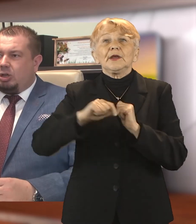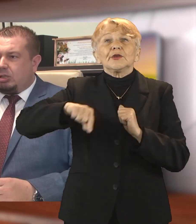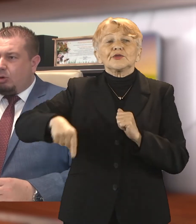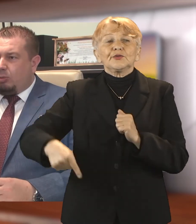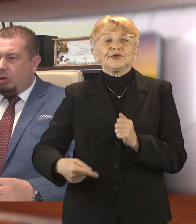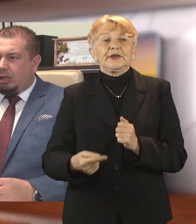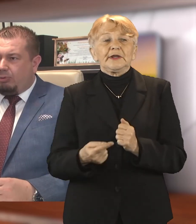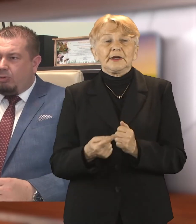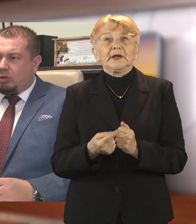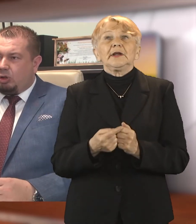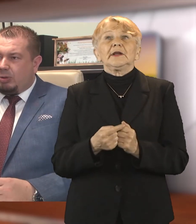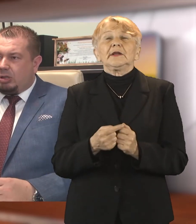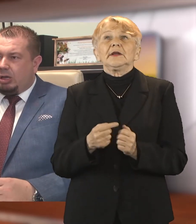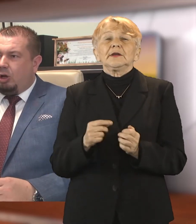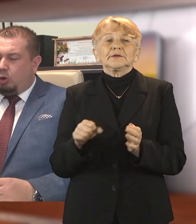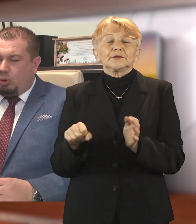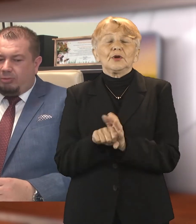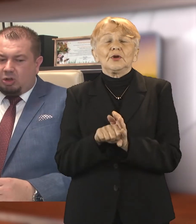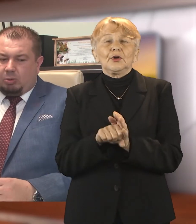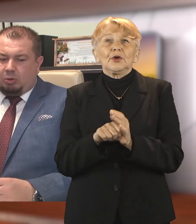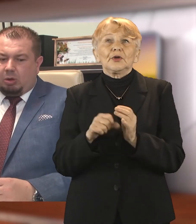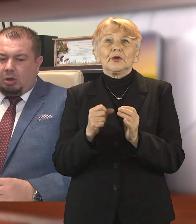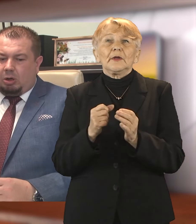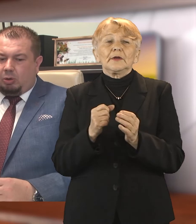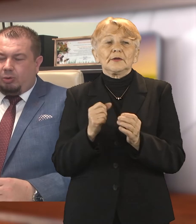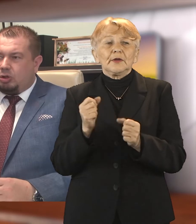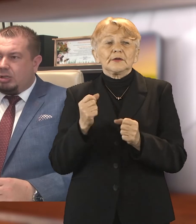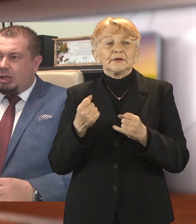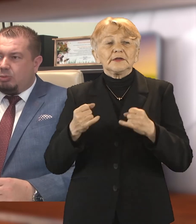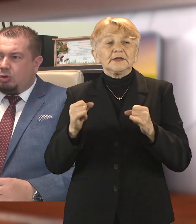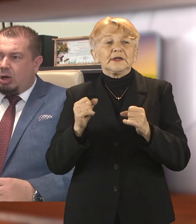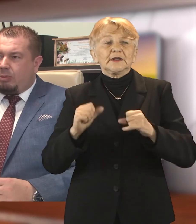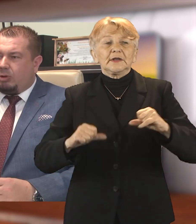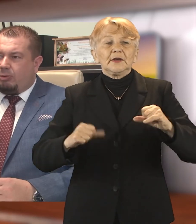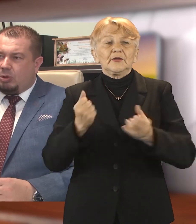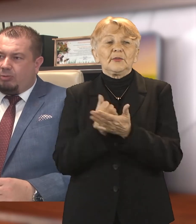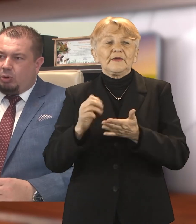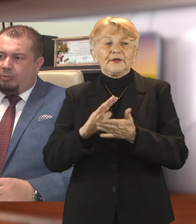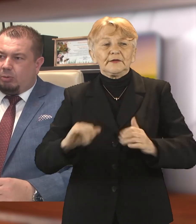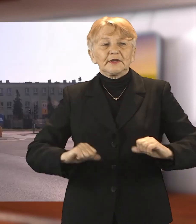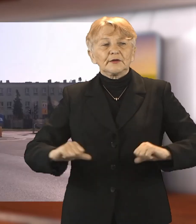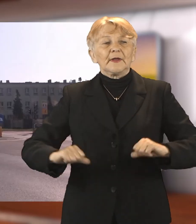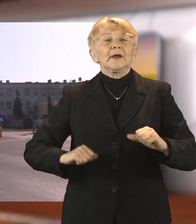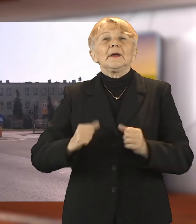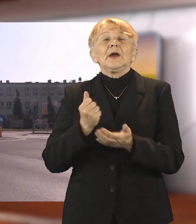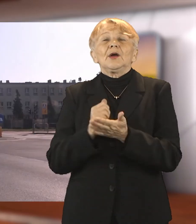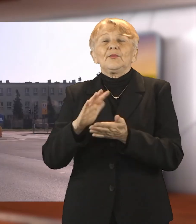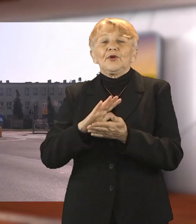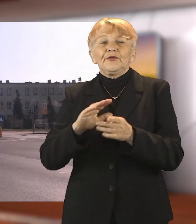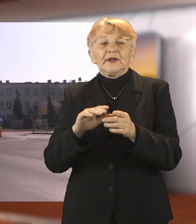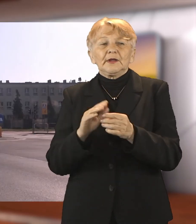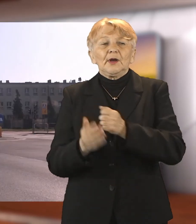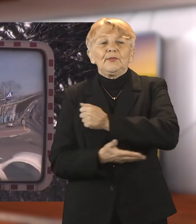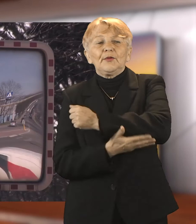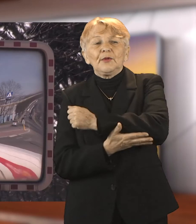zakresie nie całego miliona trafiły właśnie do PZD, który w naszym imieniu również te zadania przy drogach powiatowych będzie wykonywał. Powiat radziborski